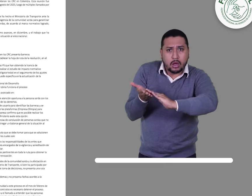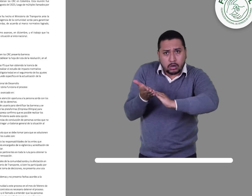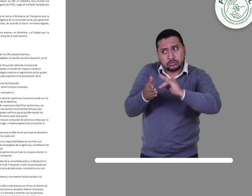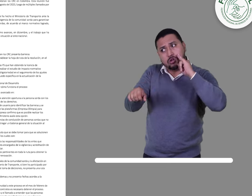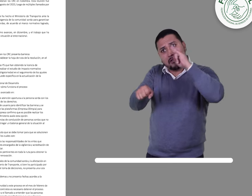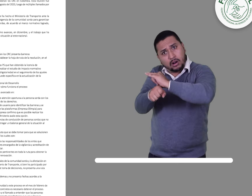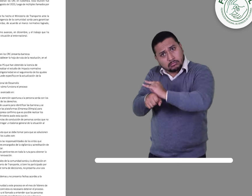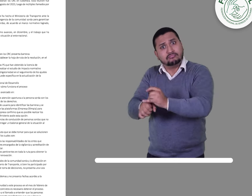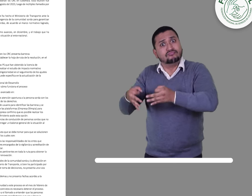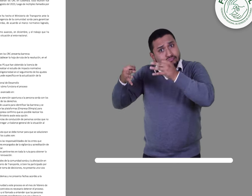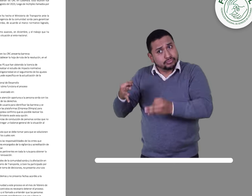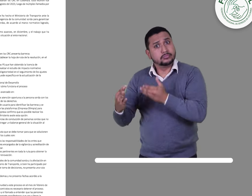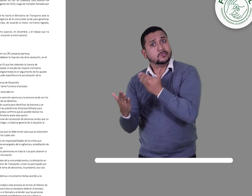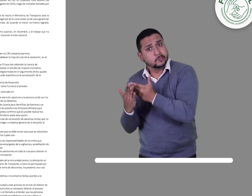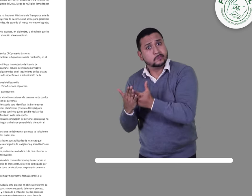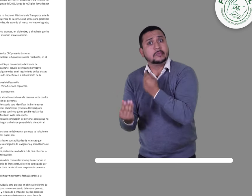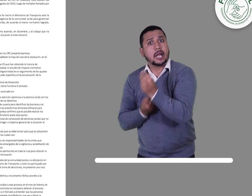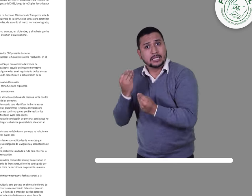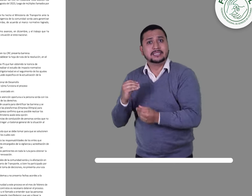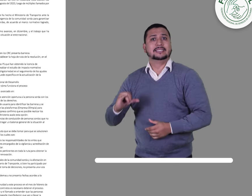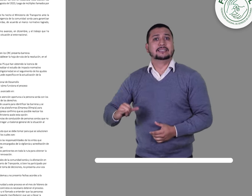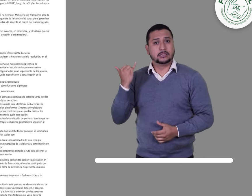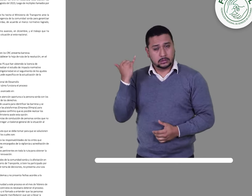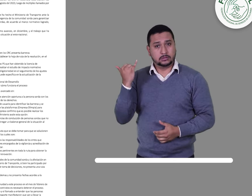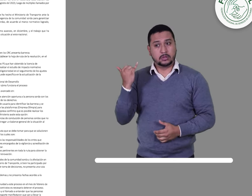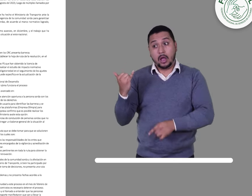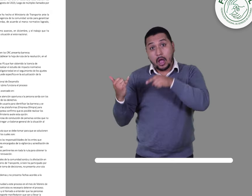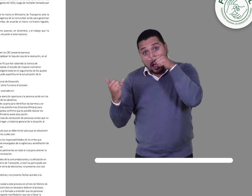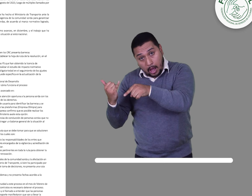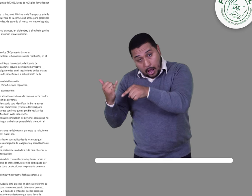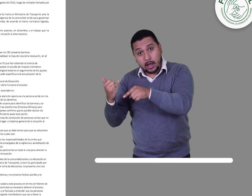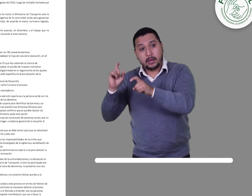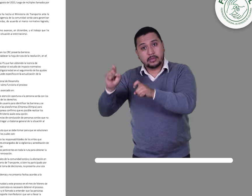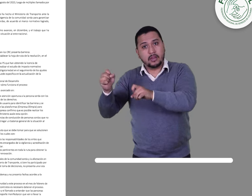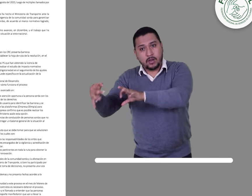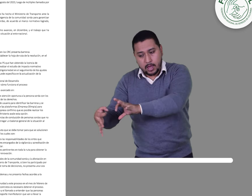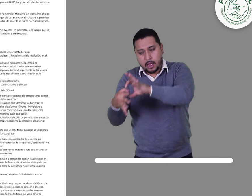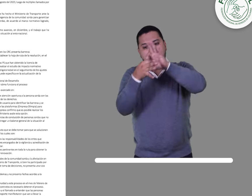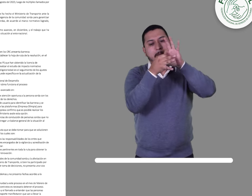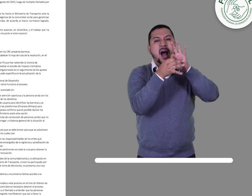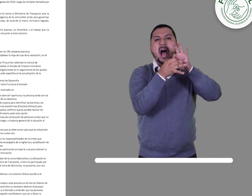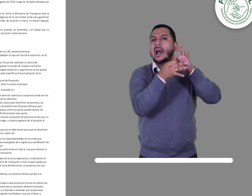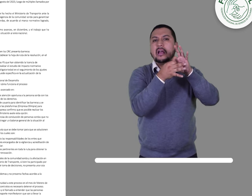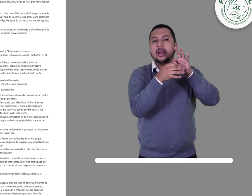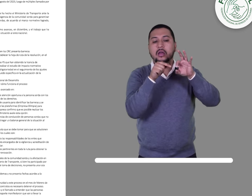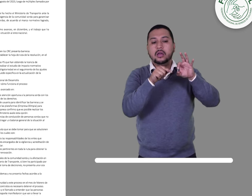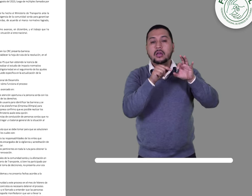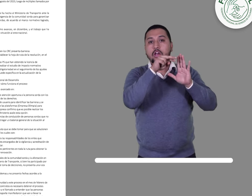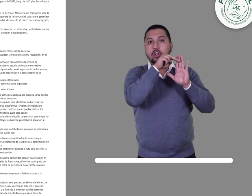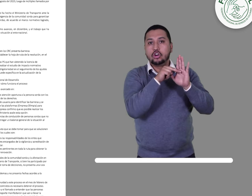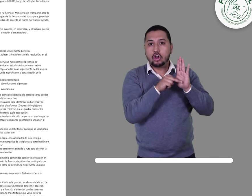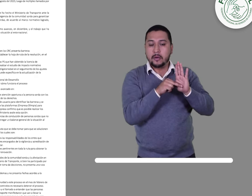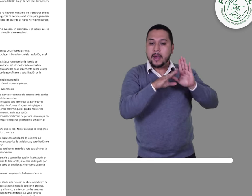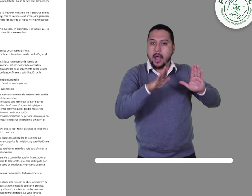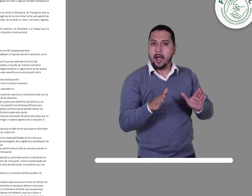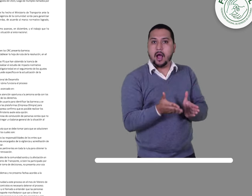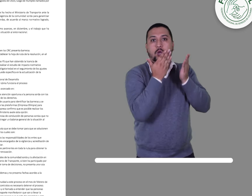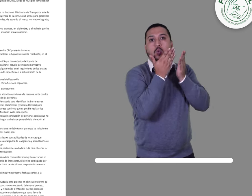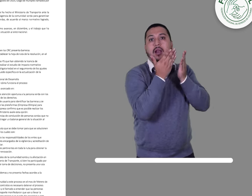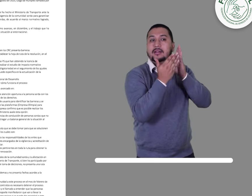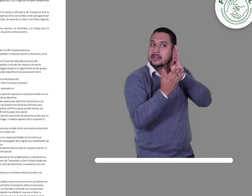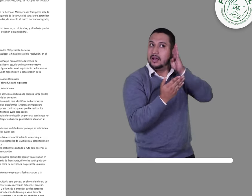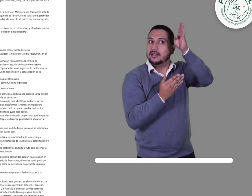seguimiento de los ajustes razonables y que su responsabilidad quede especificada en la